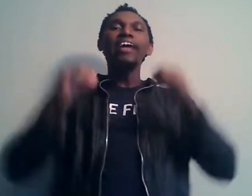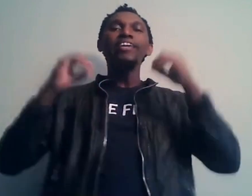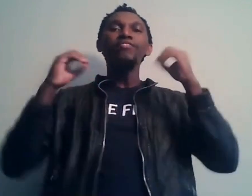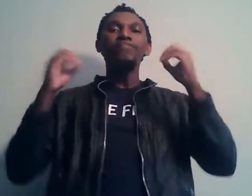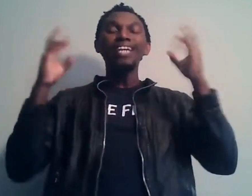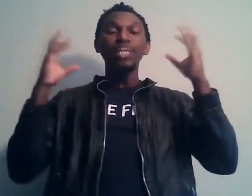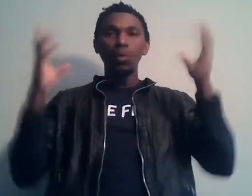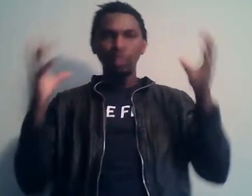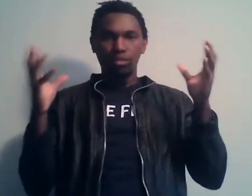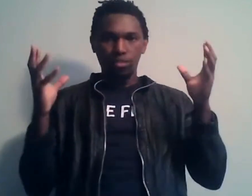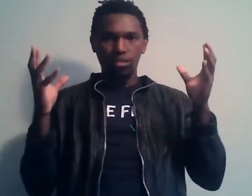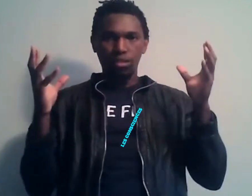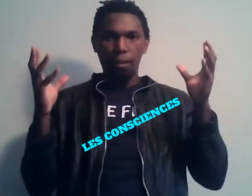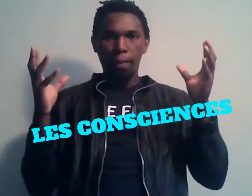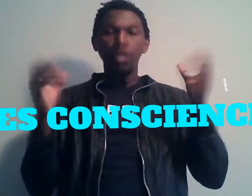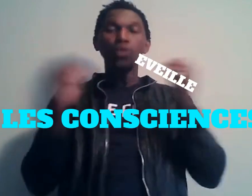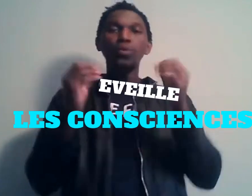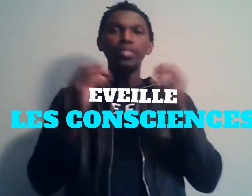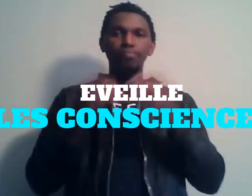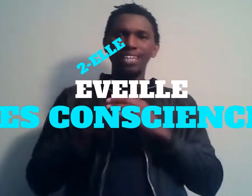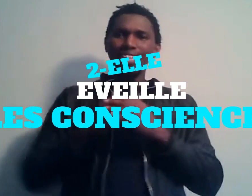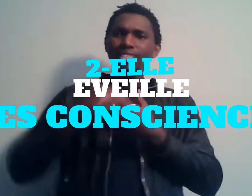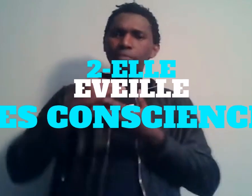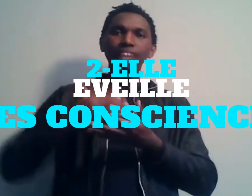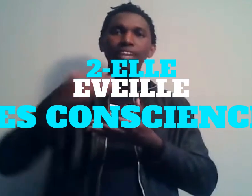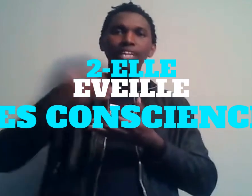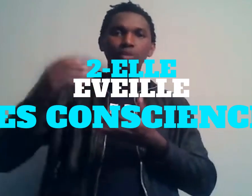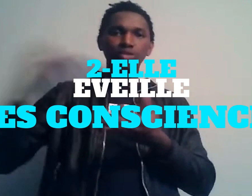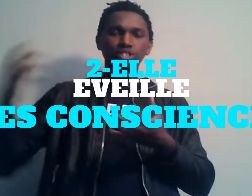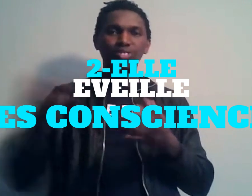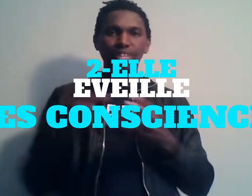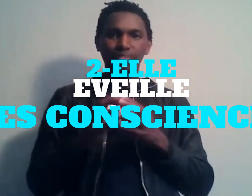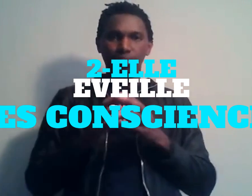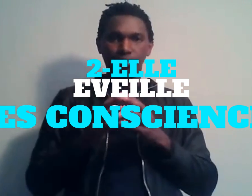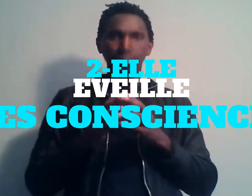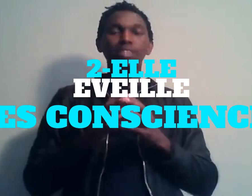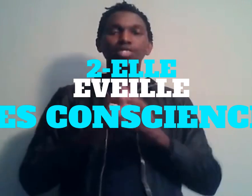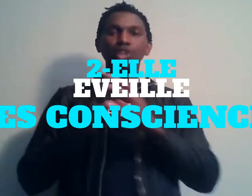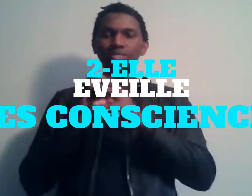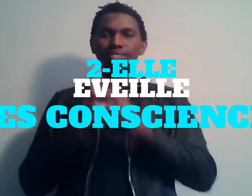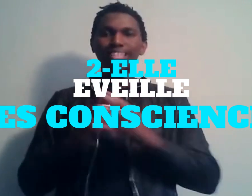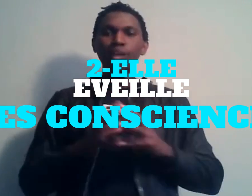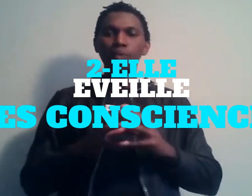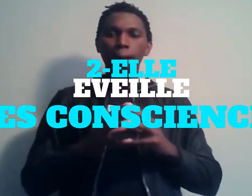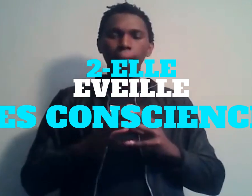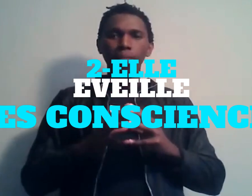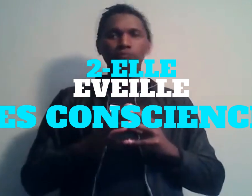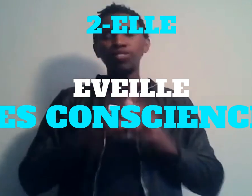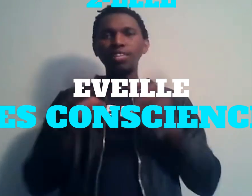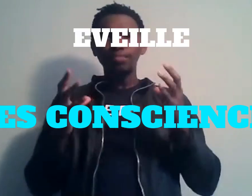éveille les consciences. Oui, la diaspora éveille les consciences dans quel sens ? Dans le sens là où, vous savez,